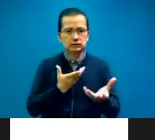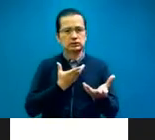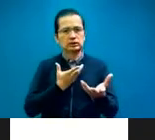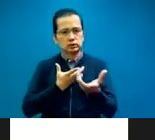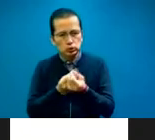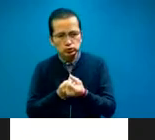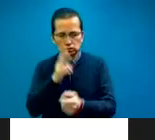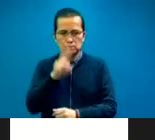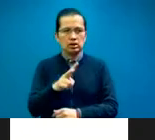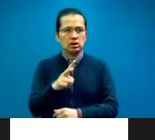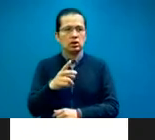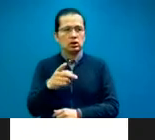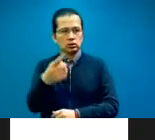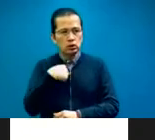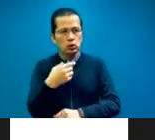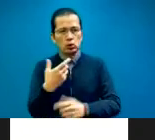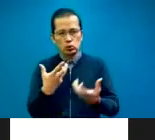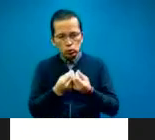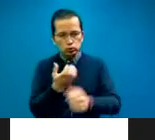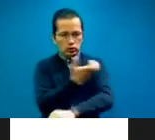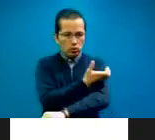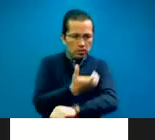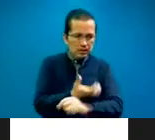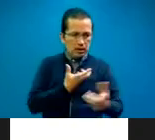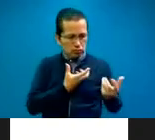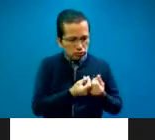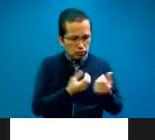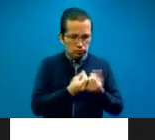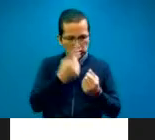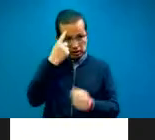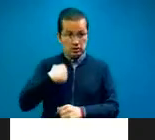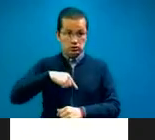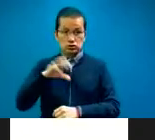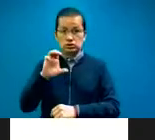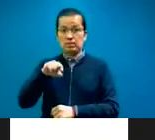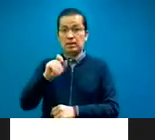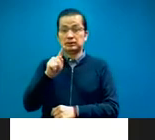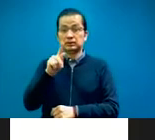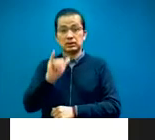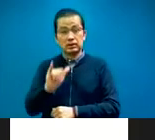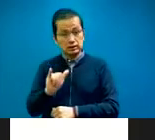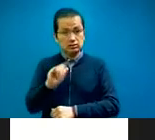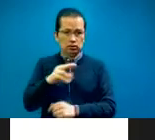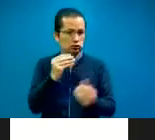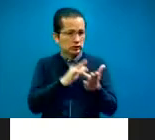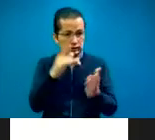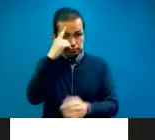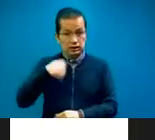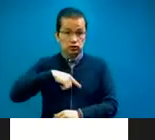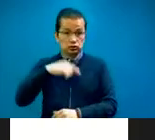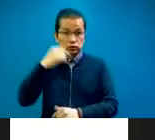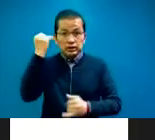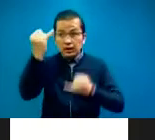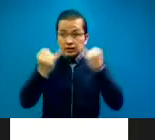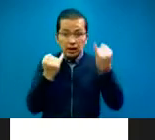acompañes y que nos hayas apoyado a lo largo de la historia de CEMELTI, en muchas de nuestras iniciativas y muchas de las cosas que hemos